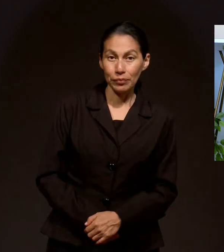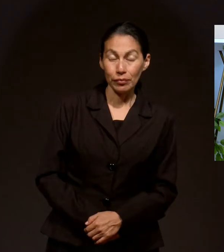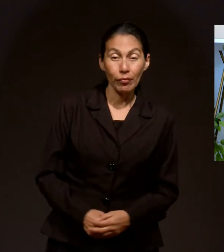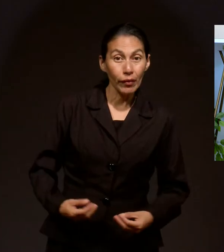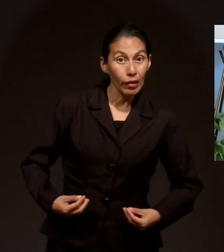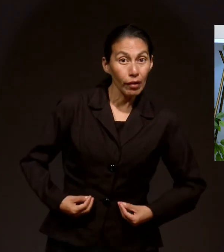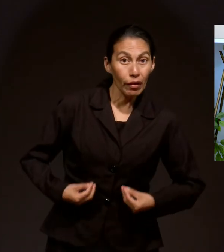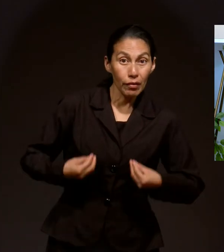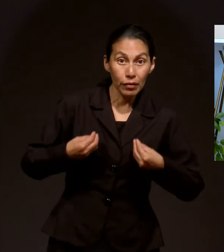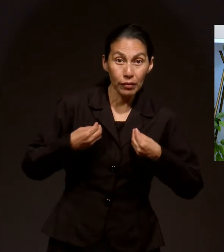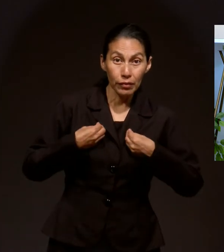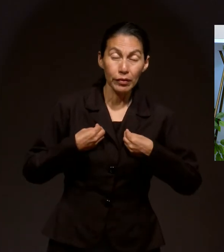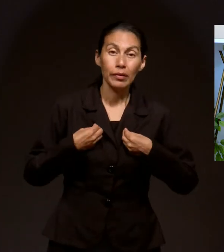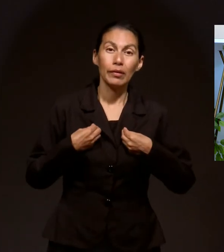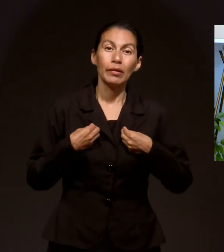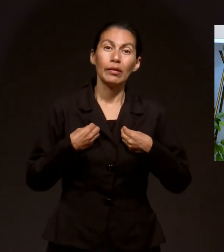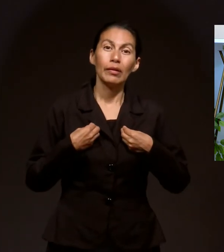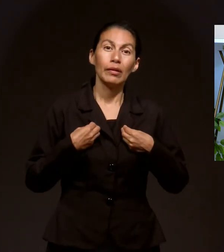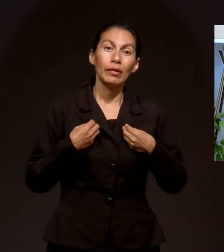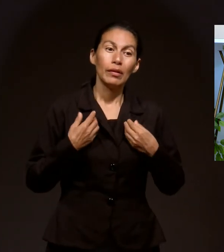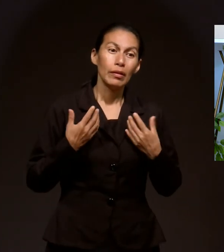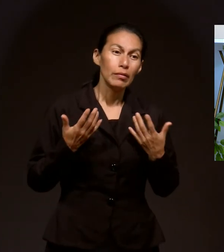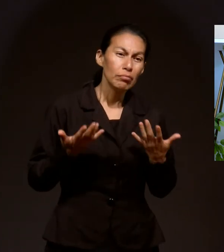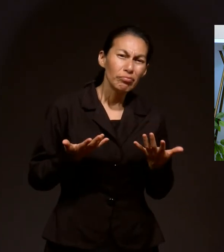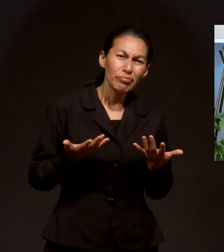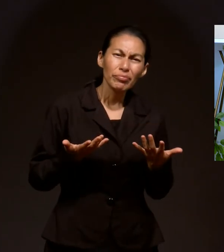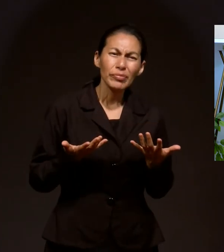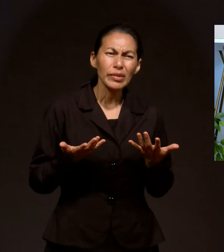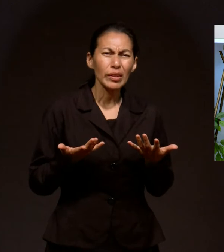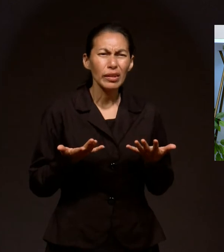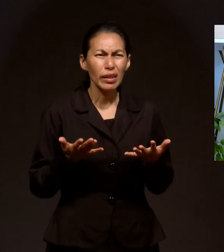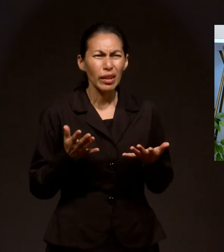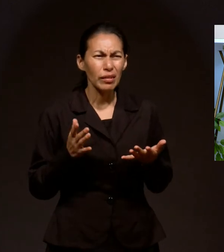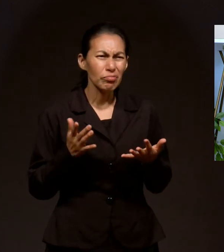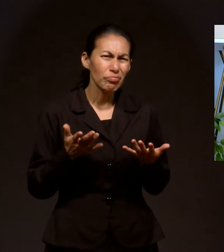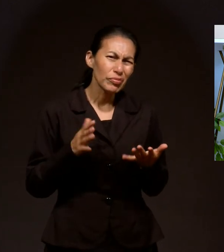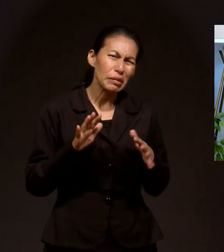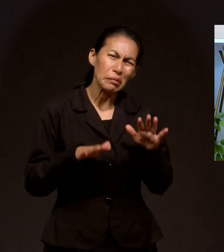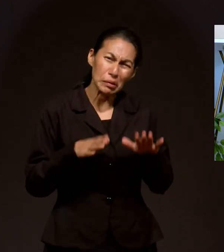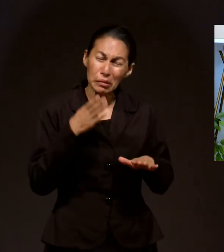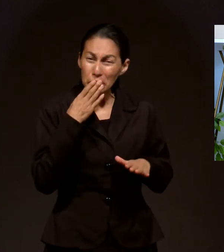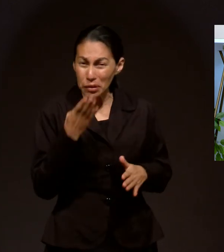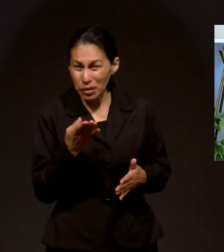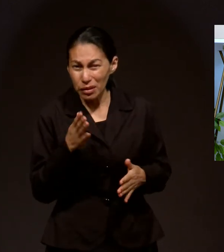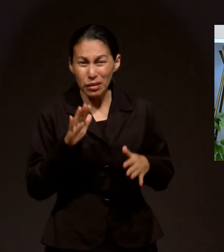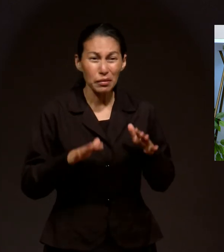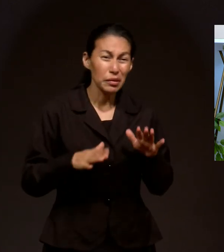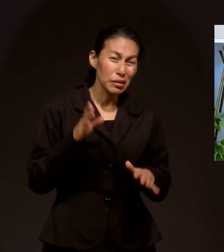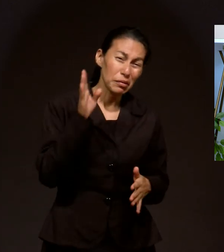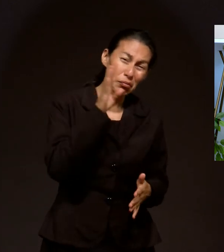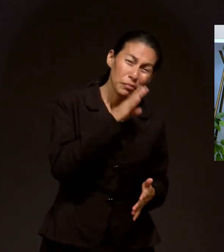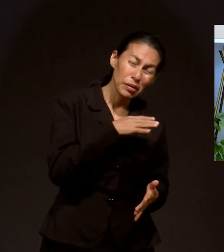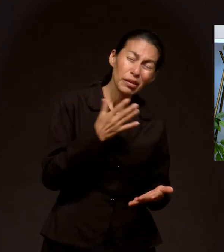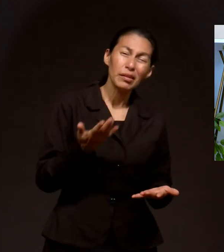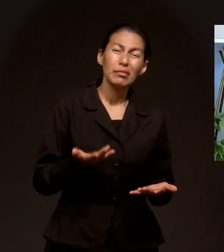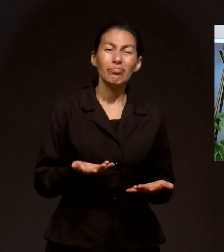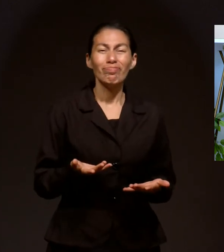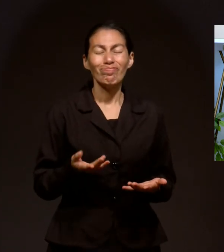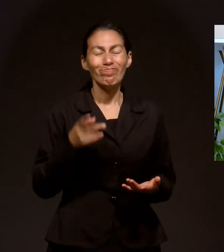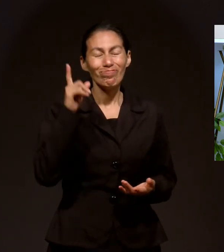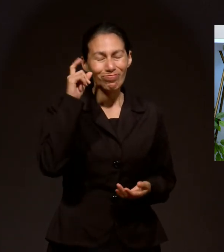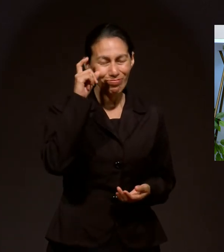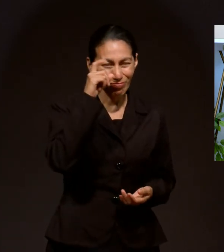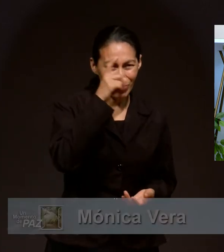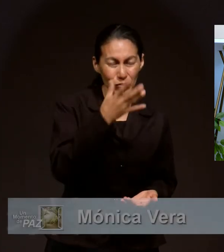Y es que la vida, queridos, es una mezcla agridulce. Donde